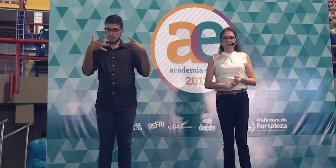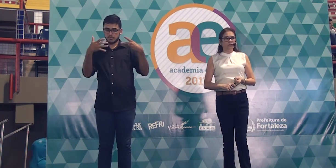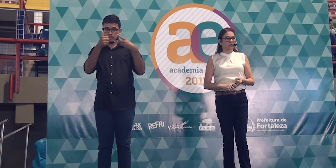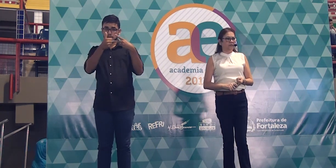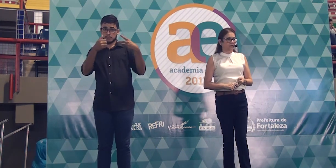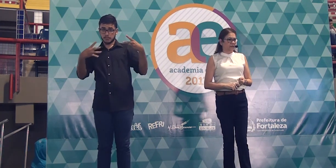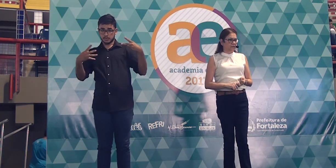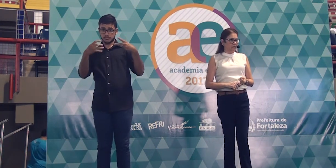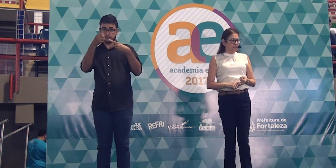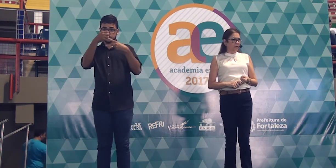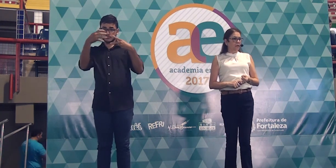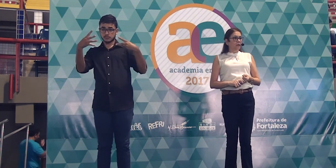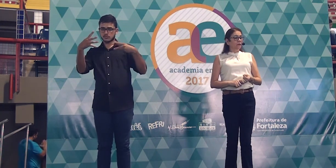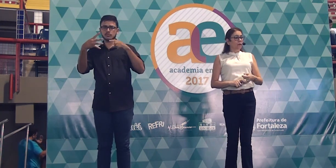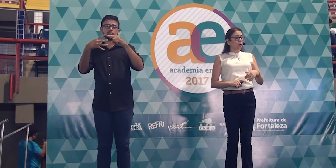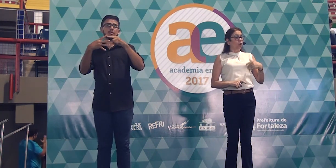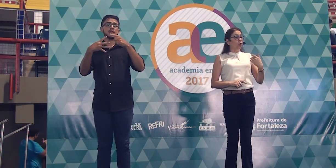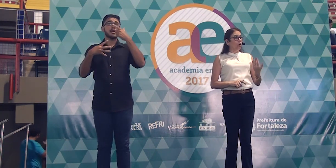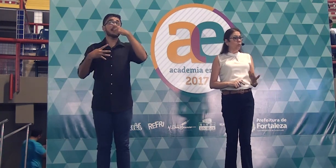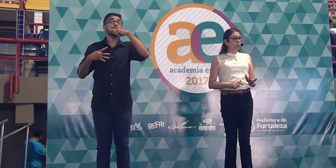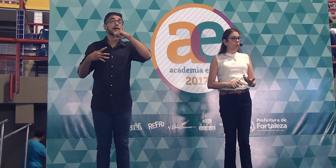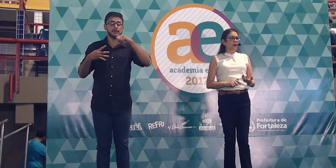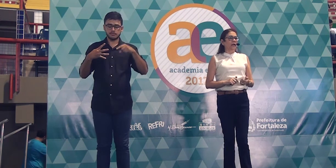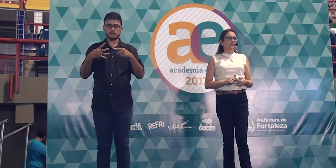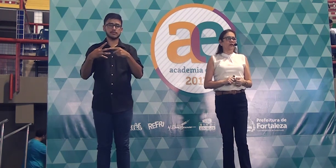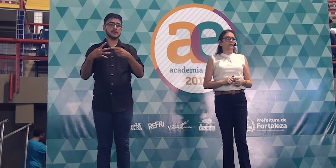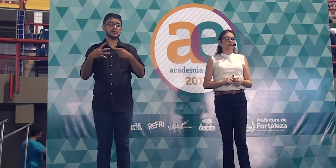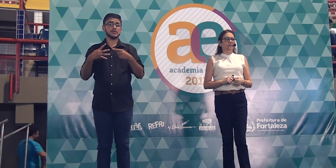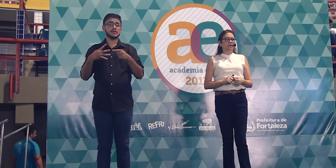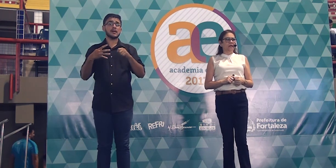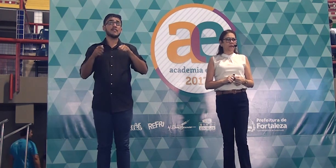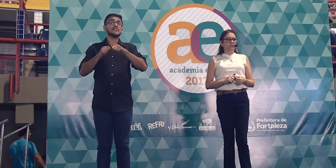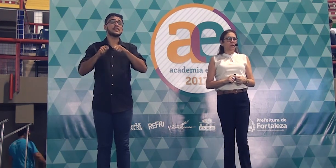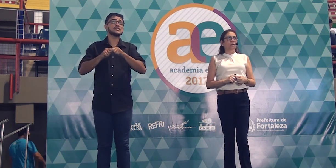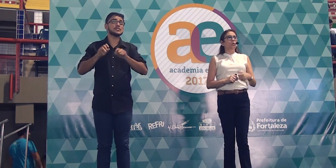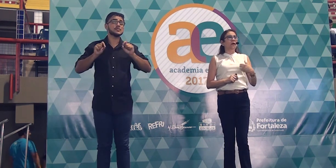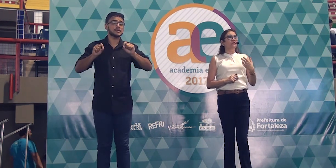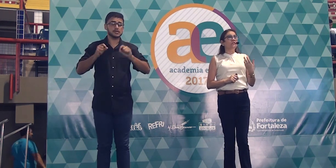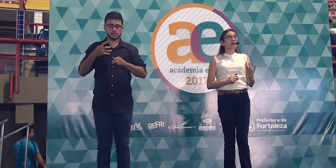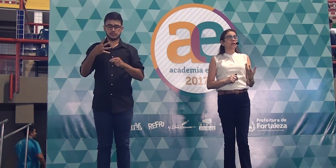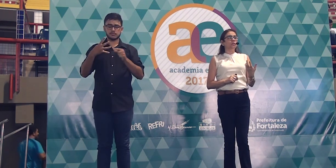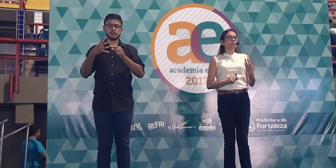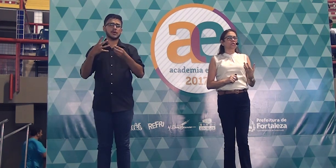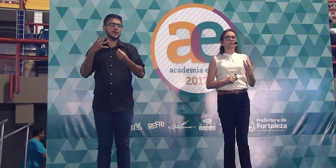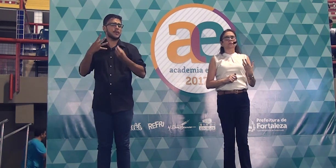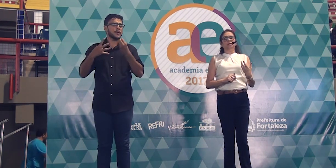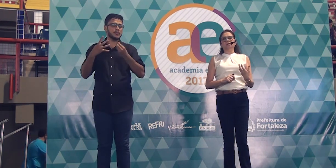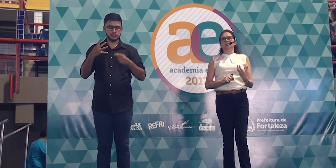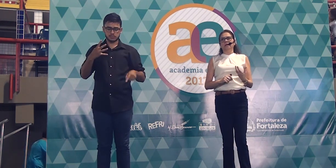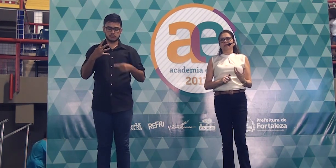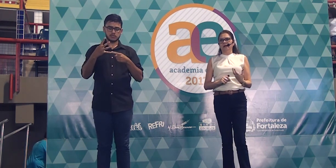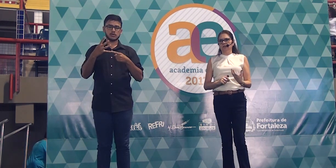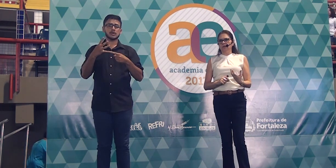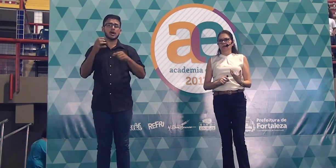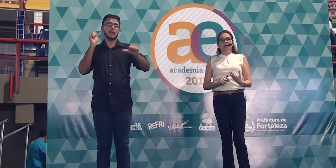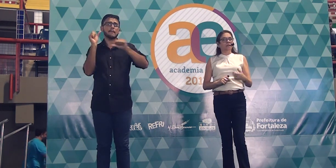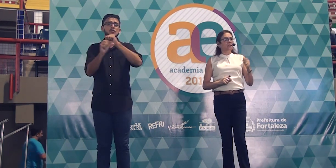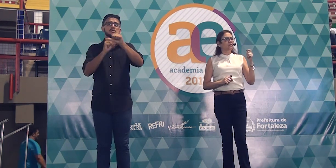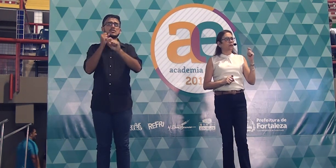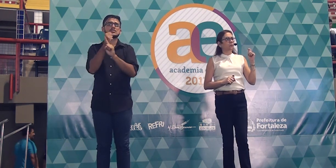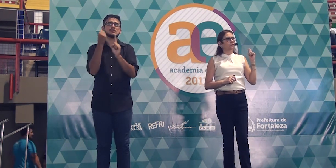é que essa pessoa vai fazer, como ela vai fazer e o efeito disso na sociedade.